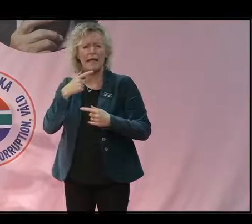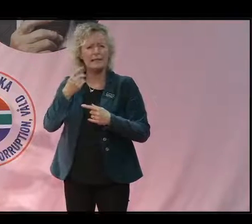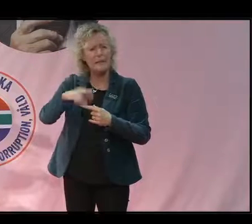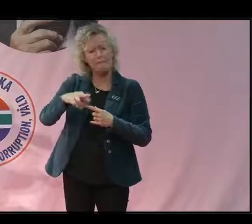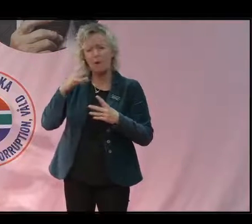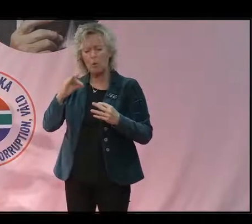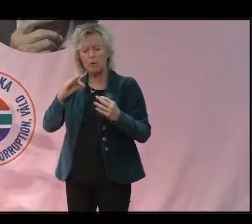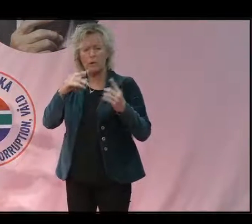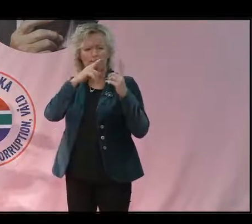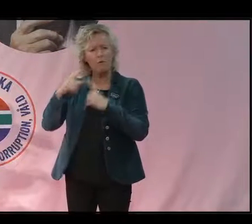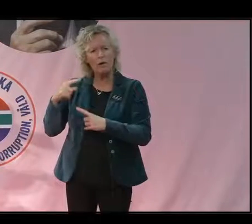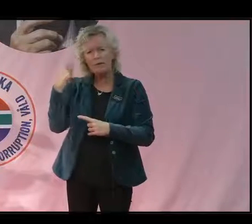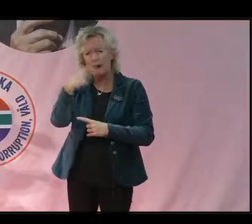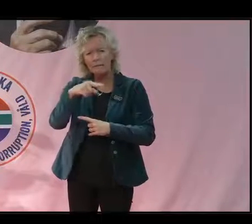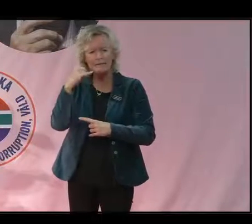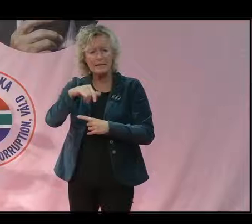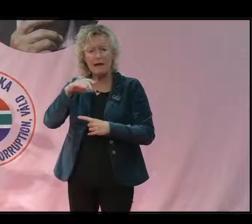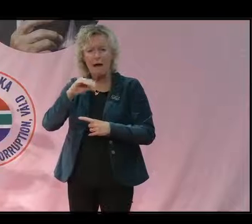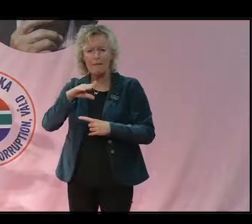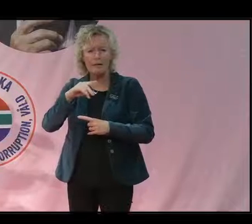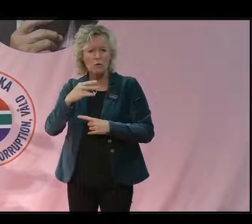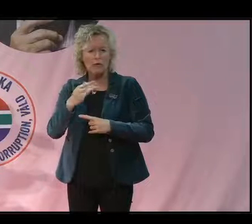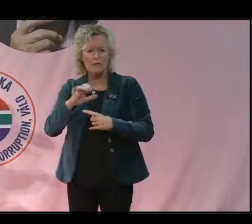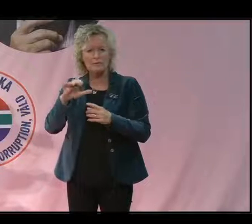Amazonas drabbas av skogsskövlingen?